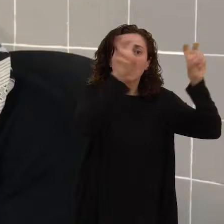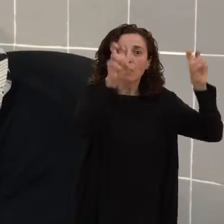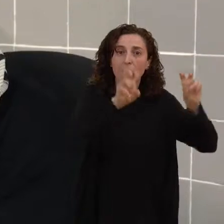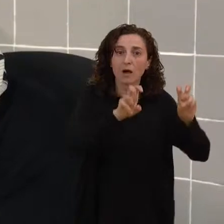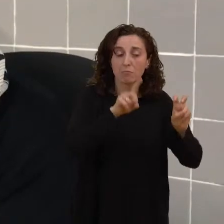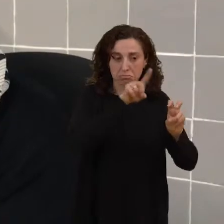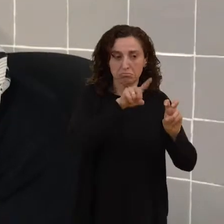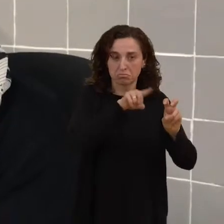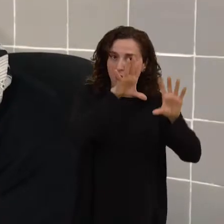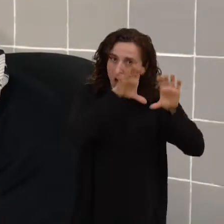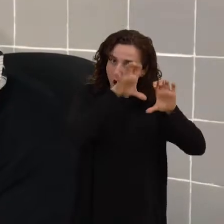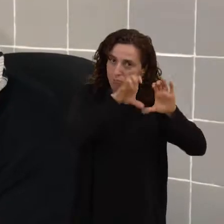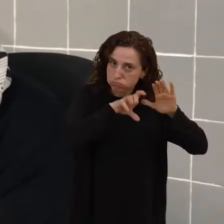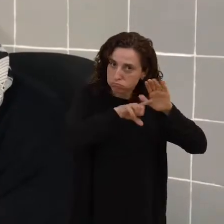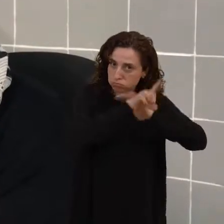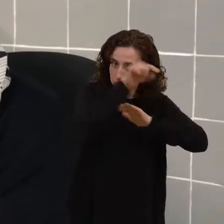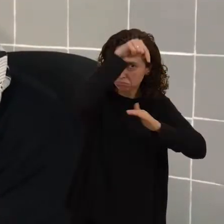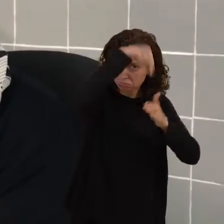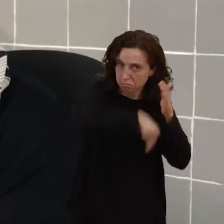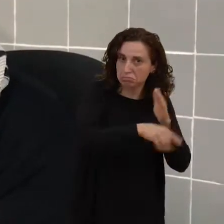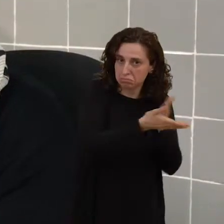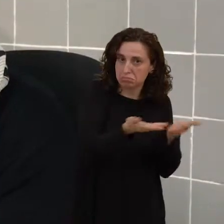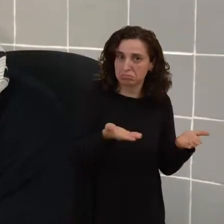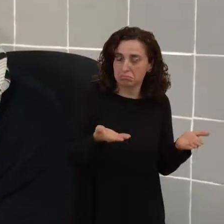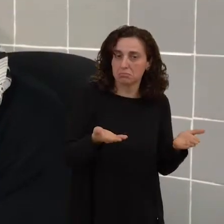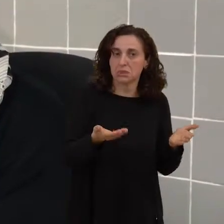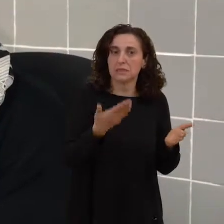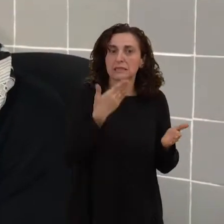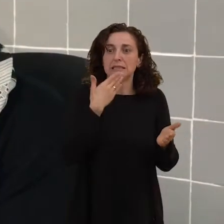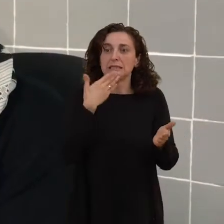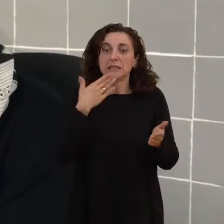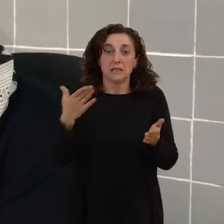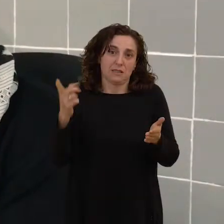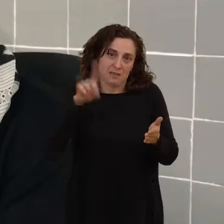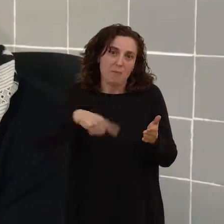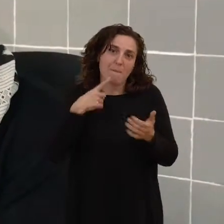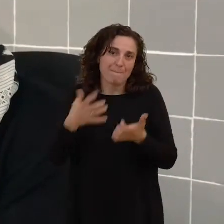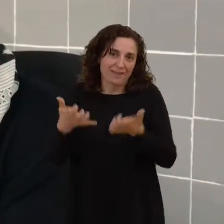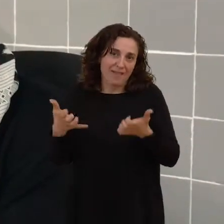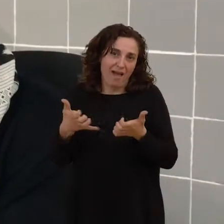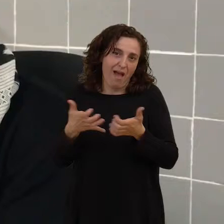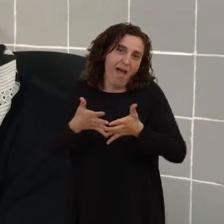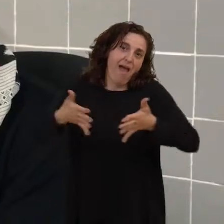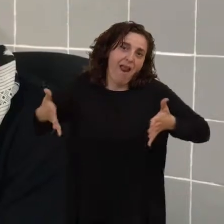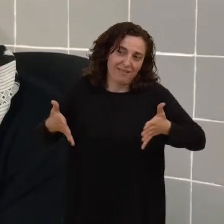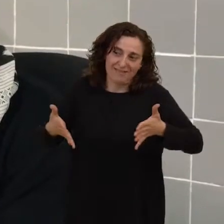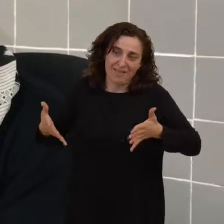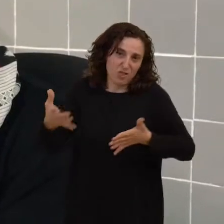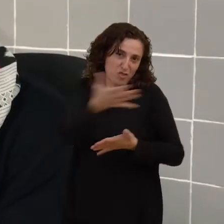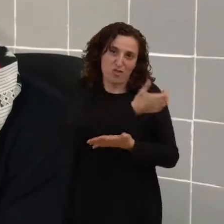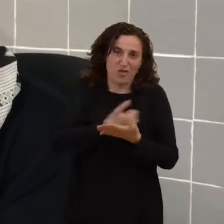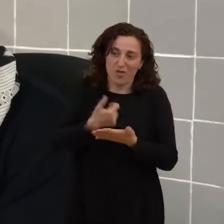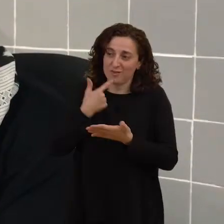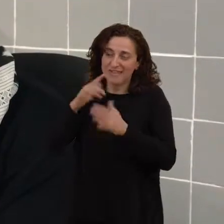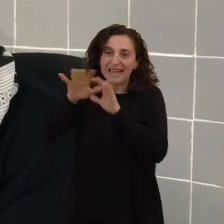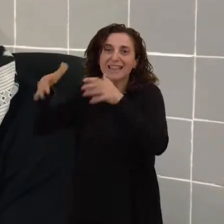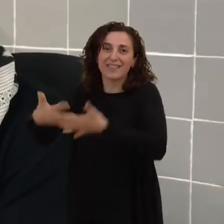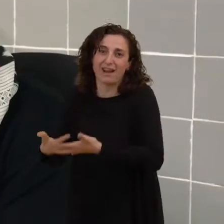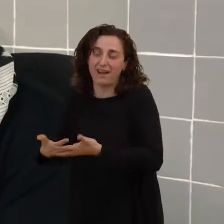vas aprendiendo sobre esos temas y todos tenemos una gran cosa que es internet que nos enseña muchas más cosas de las que